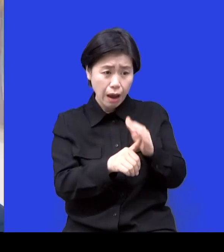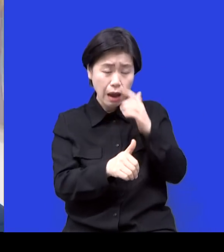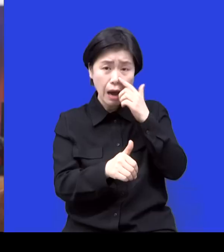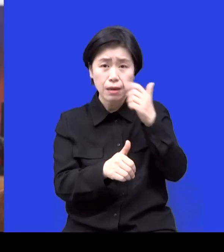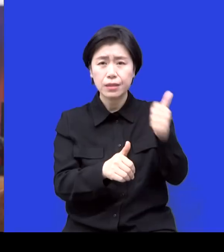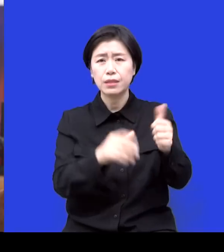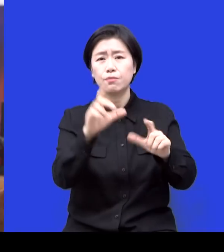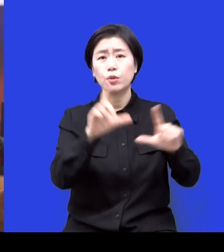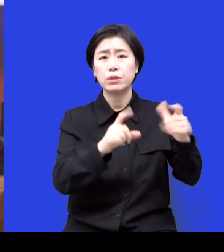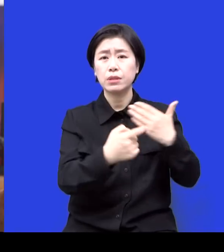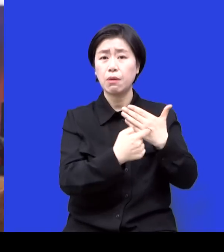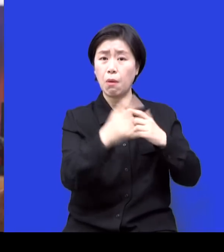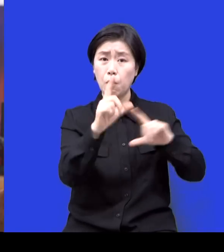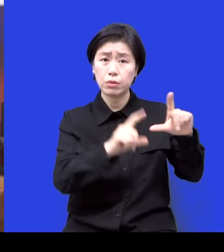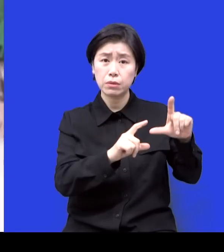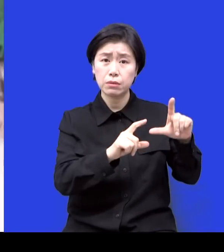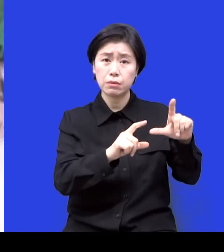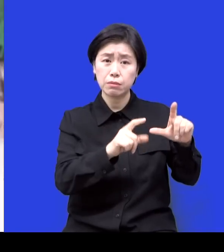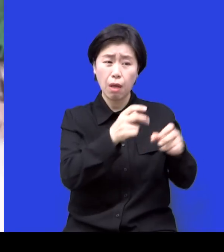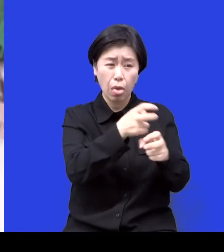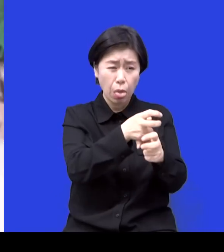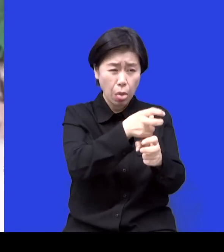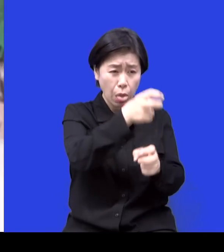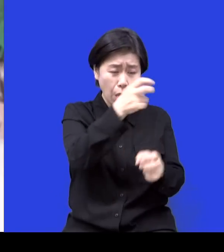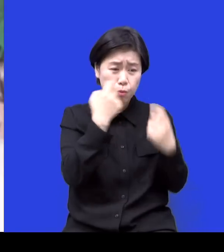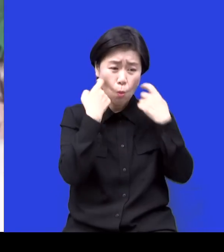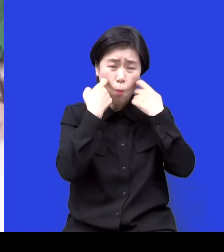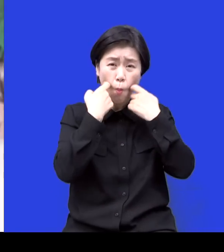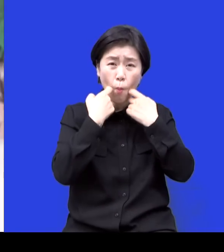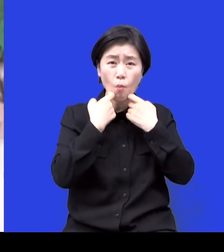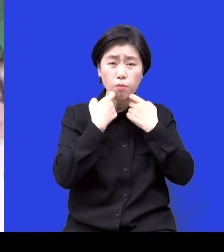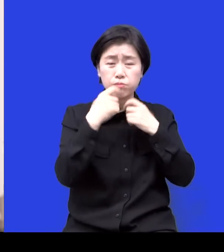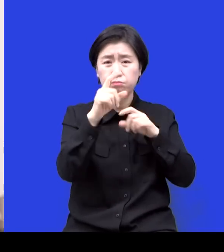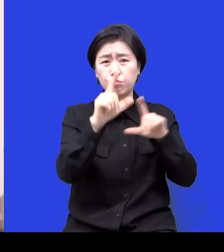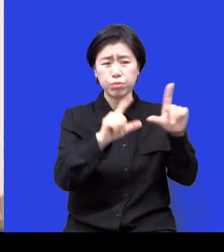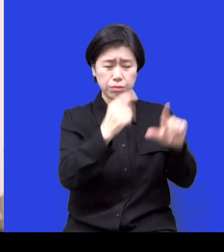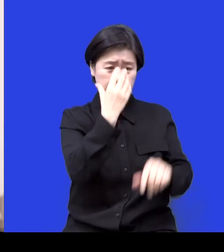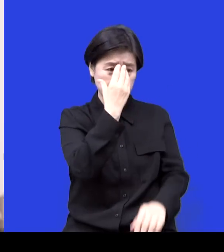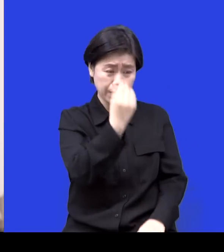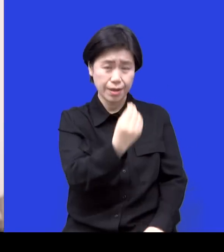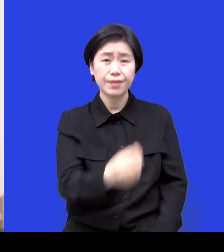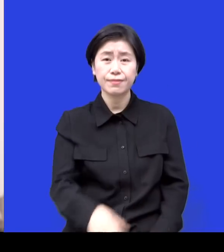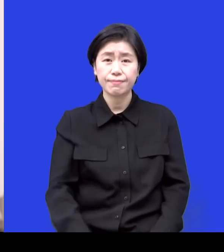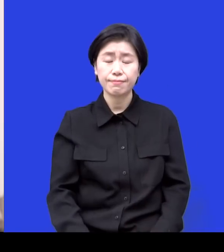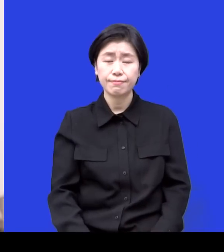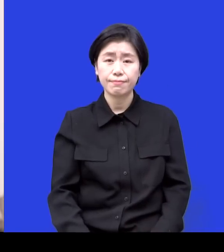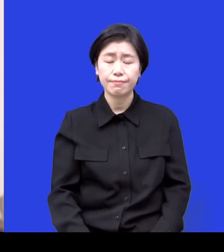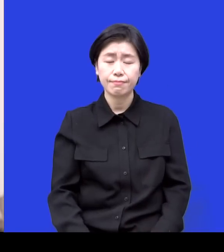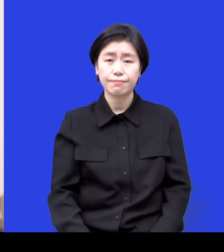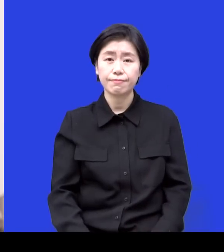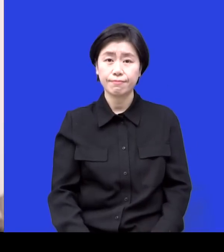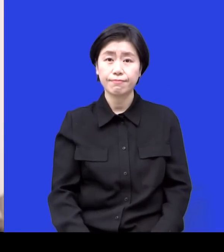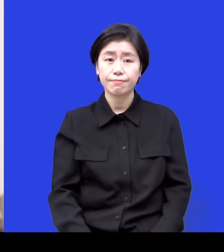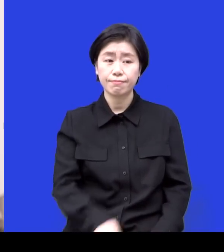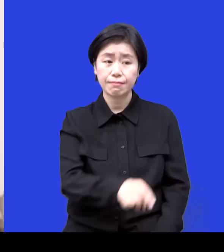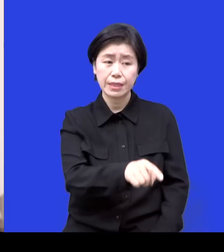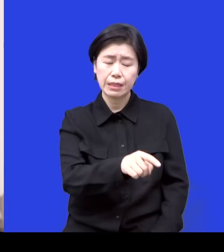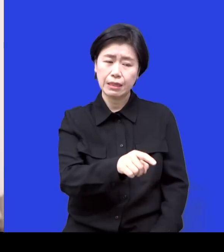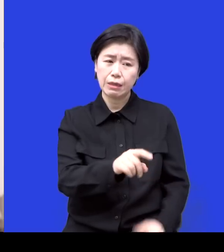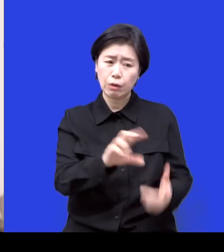되잖아요 말락하고 이런 과정을 통해서 근데 아빠의 그런 투병 황암이나 이런 투병